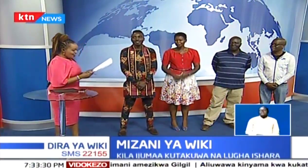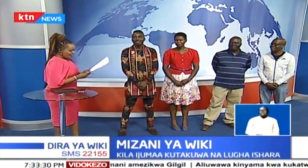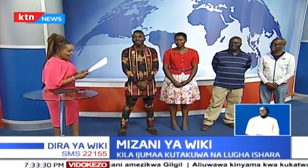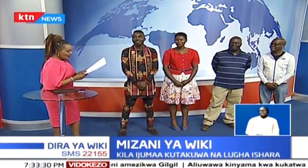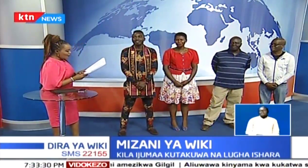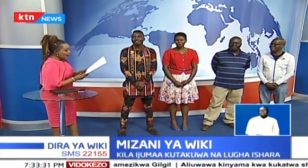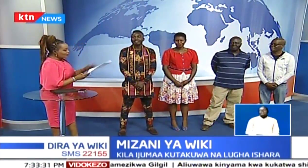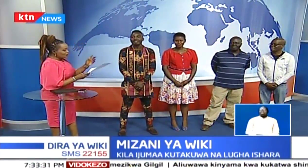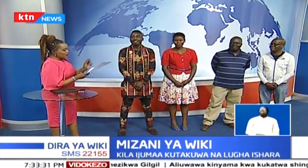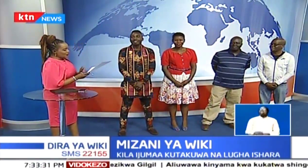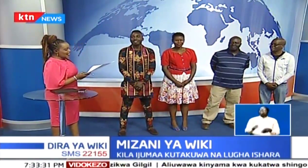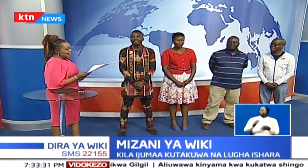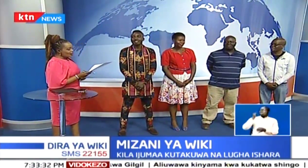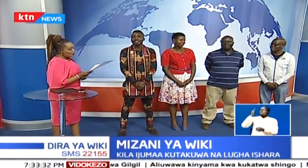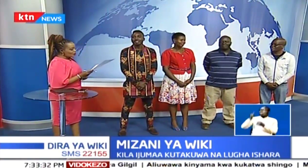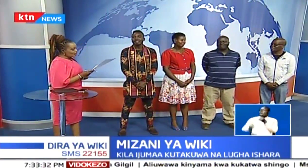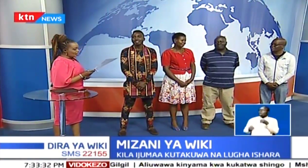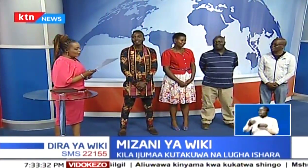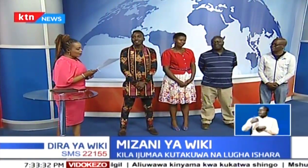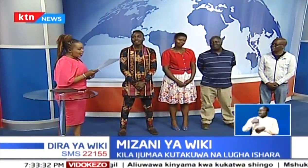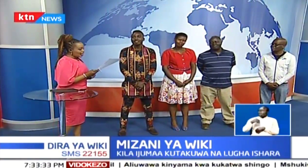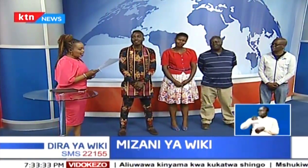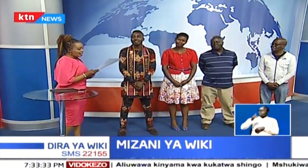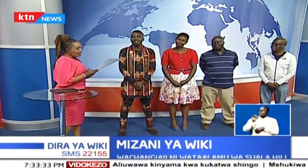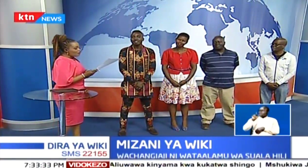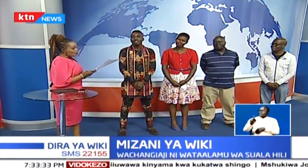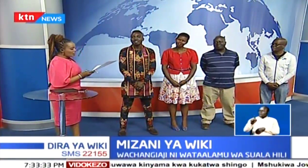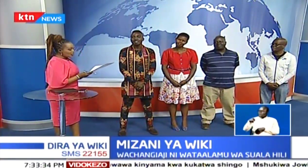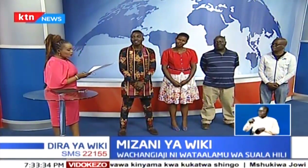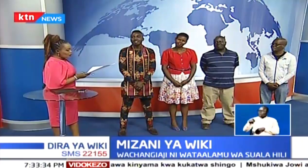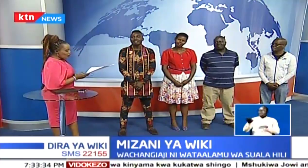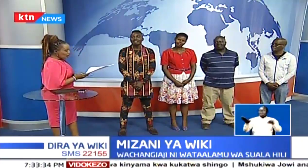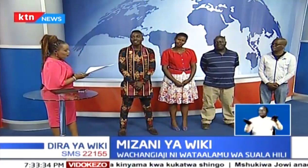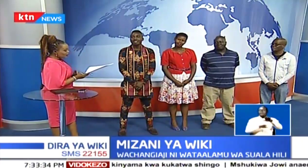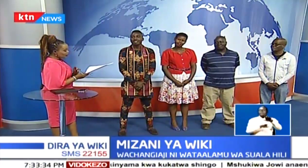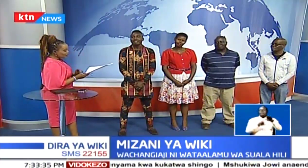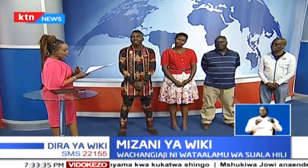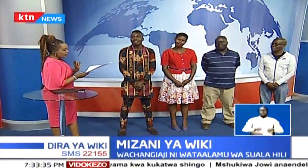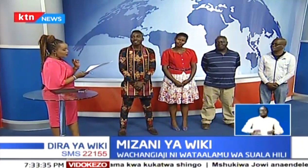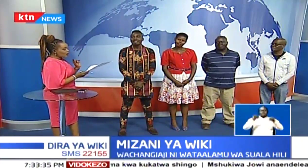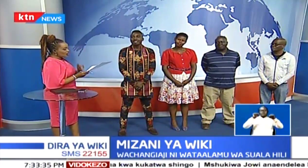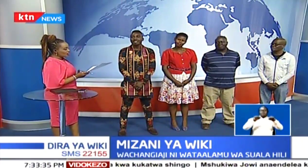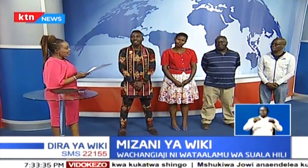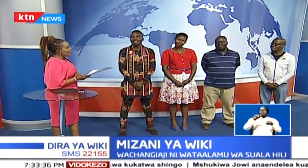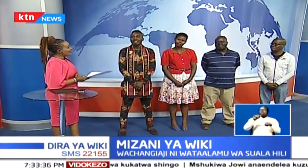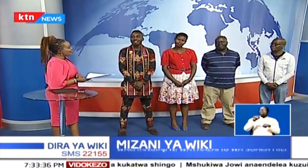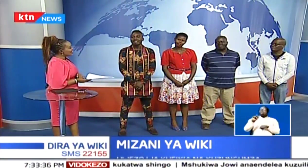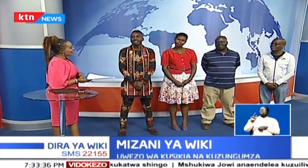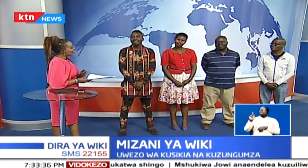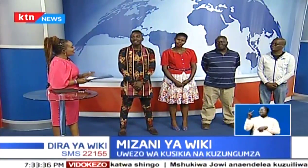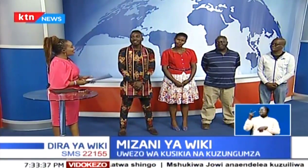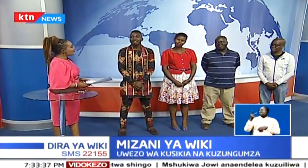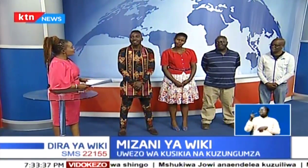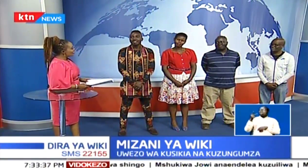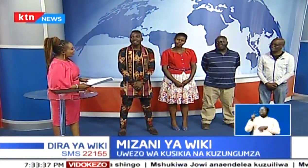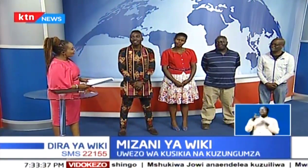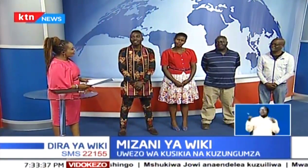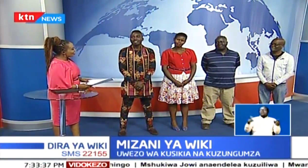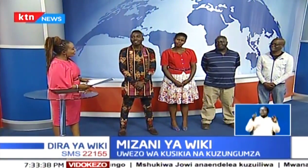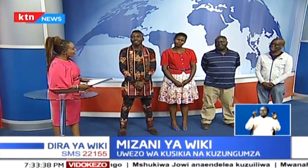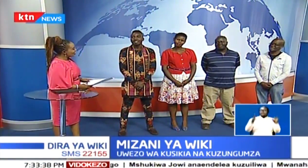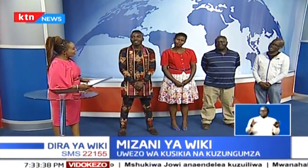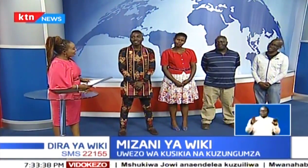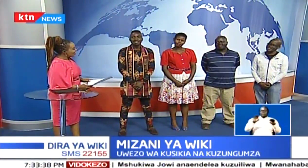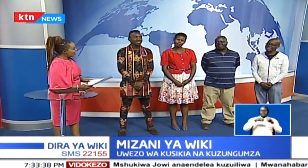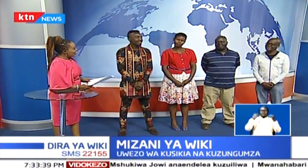Na pale mwisho tukonaye jako wiki ambayo ni naibu mwenye kitu wa mungano wa tafsiri wa ishara nchini. Karibu sana